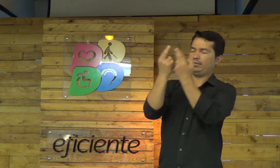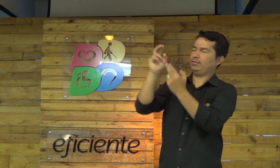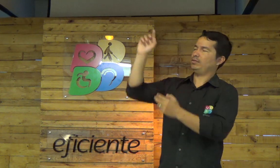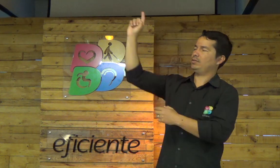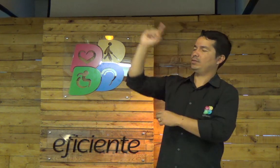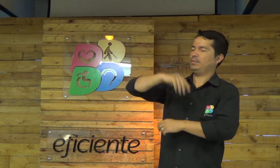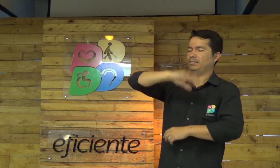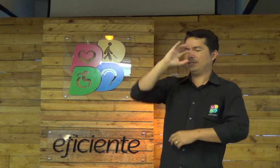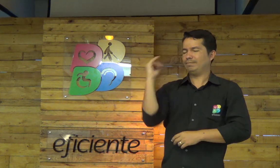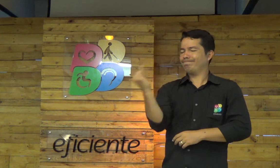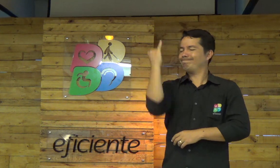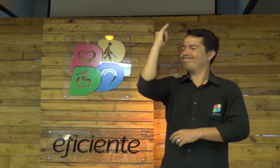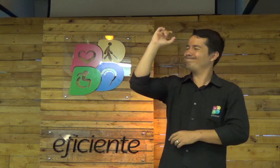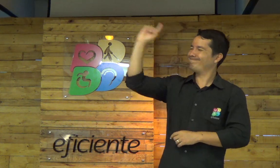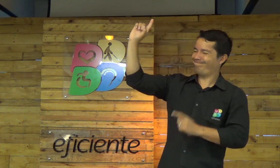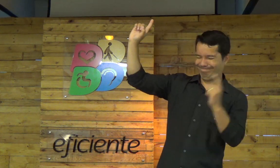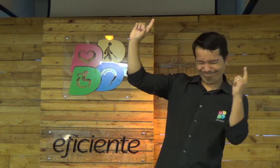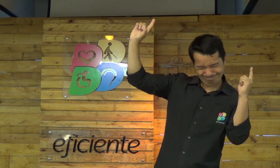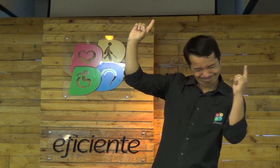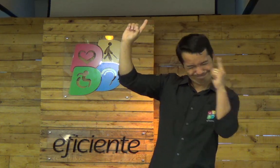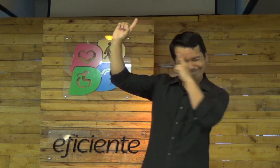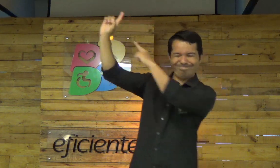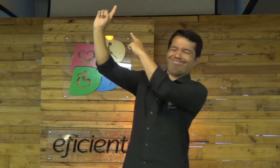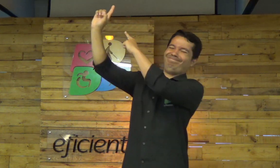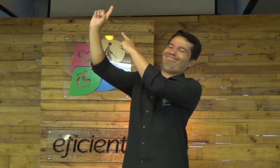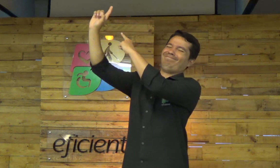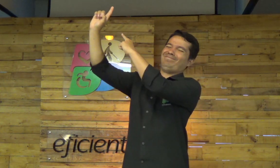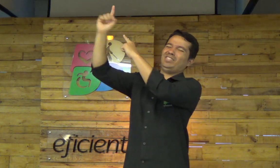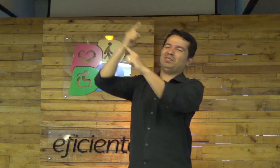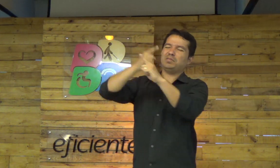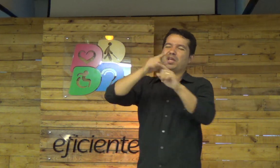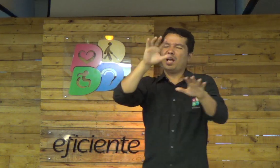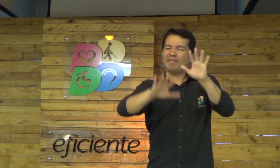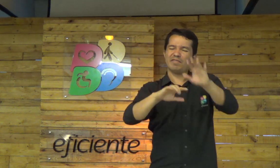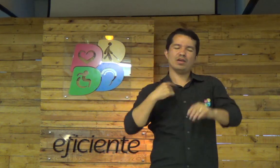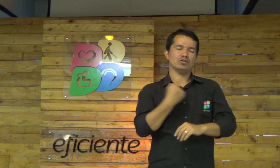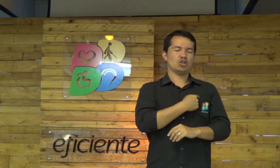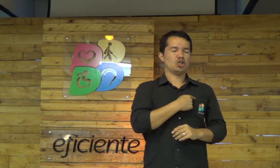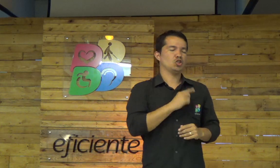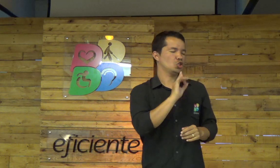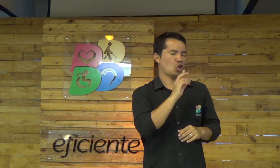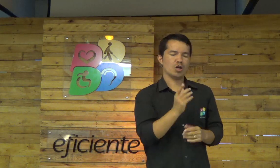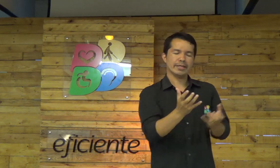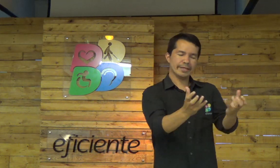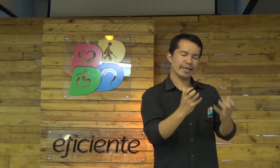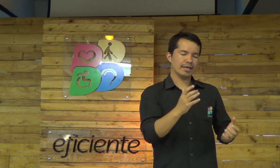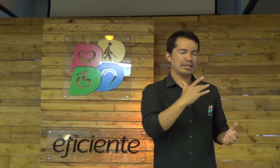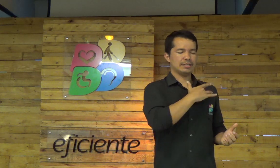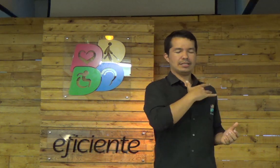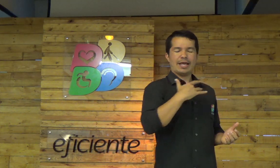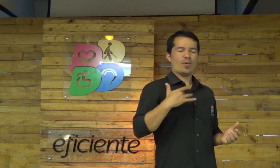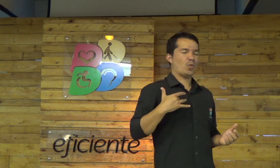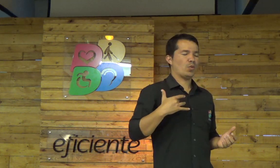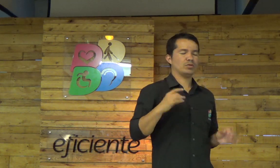essa consciência, porque o mais importante é o reino de Deus. Porque, às vezes, nós queremos